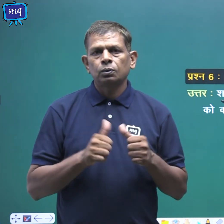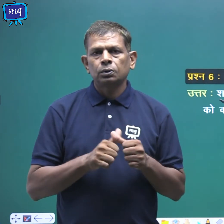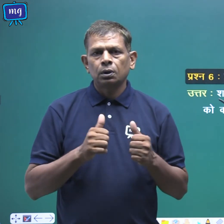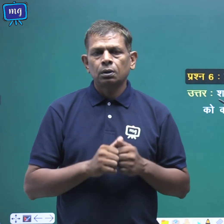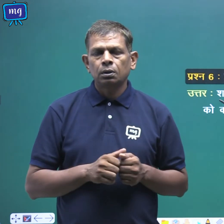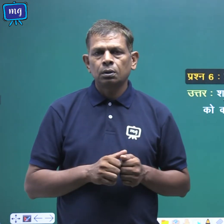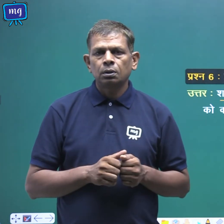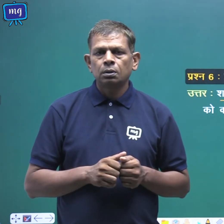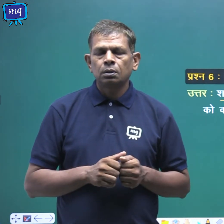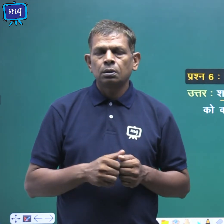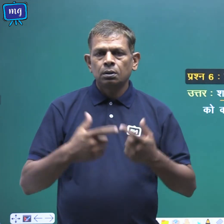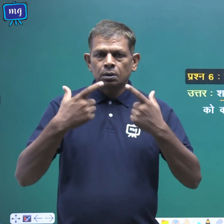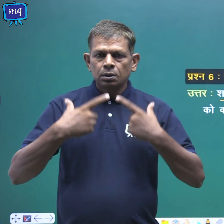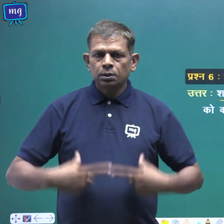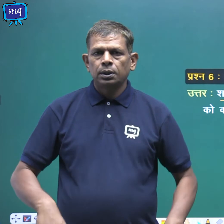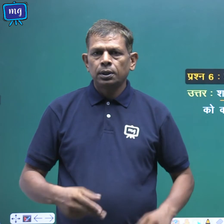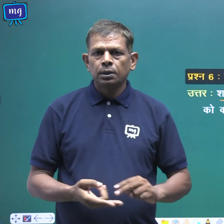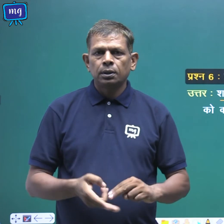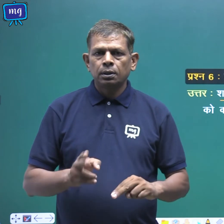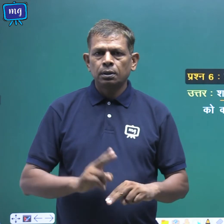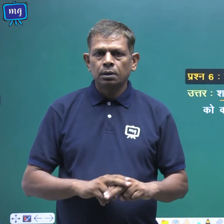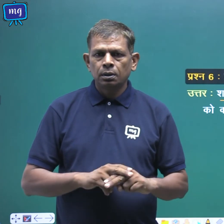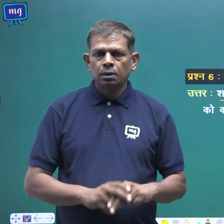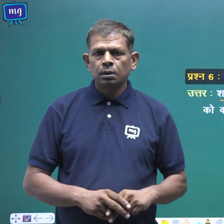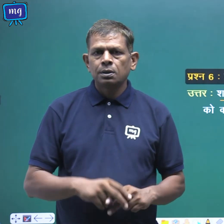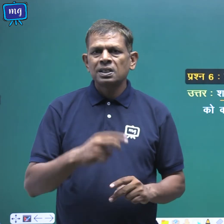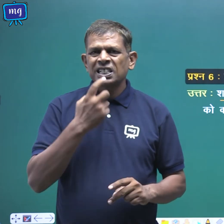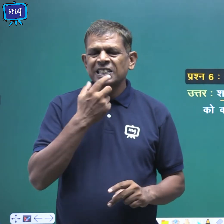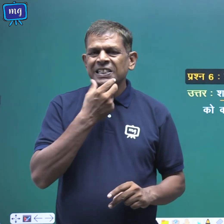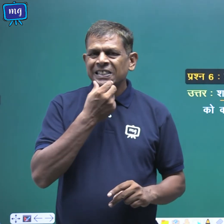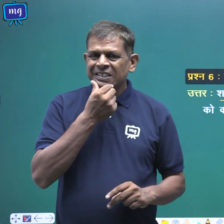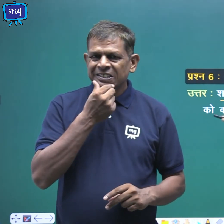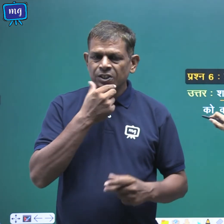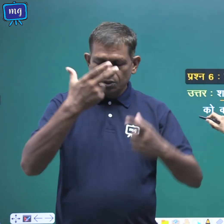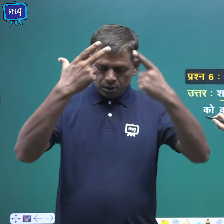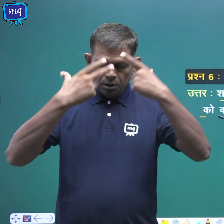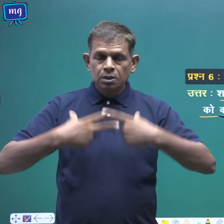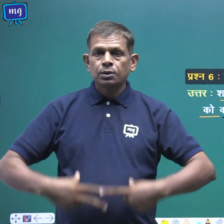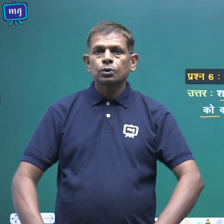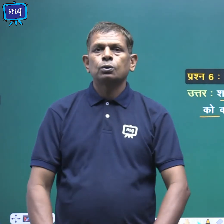शरीर के हड्यों के धाचे को